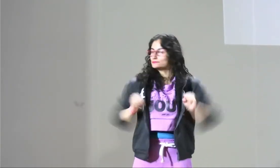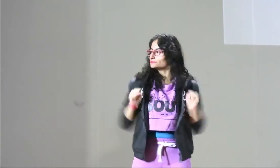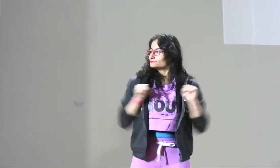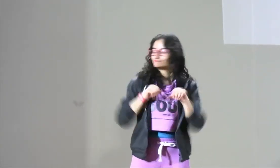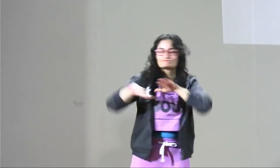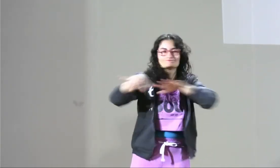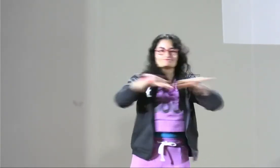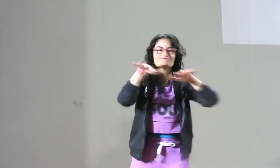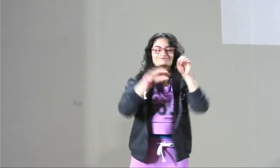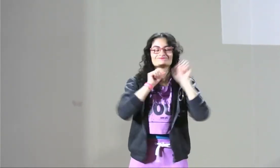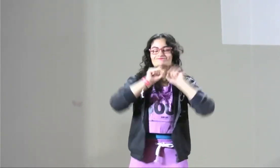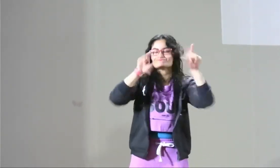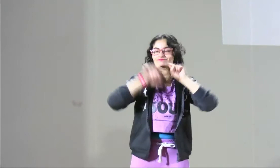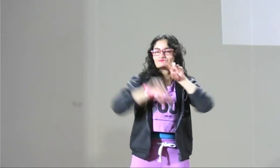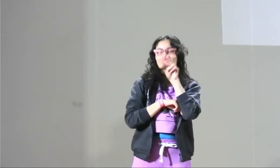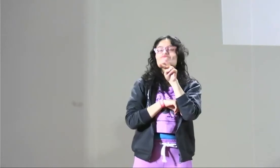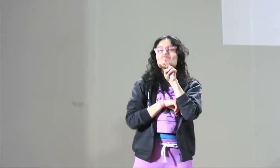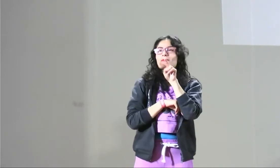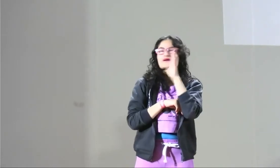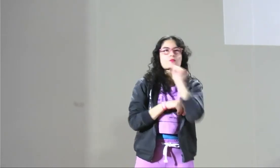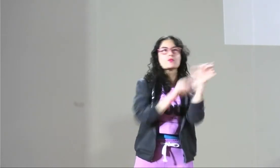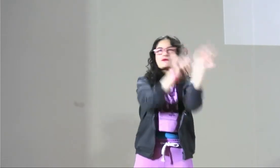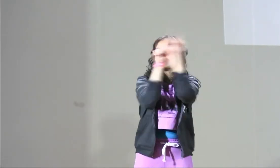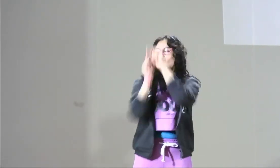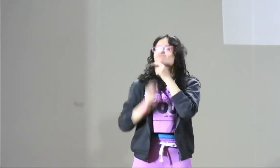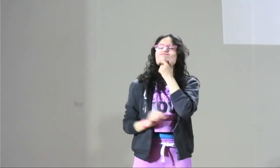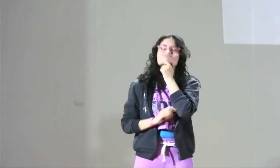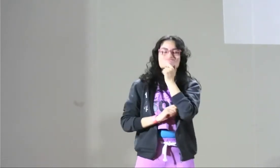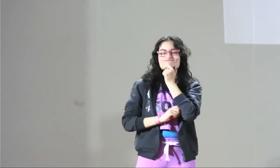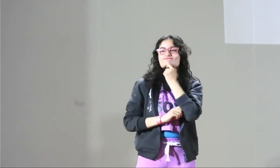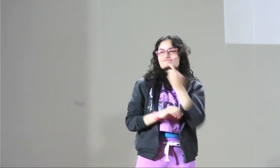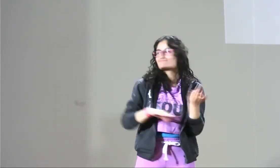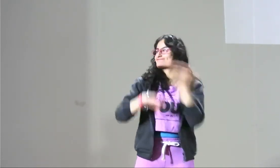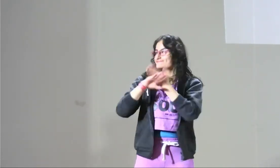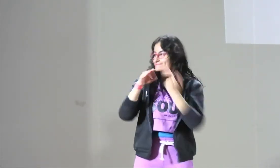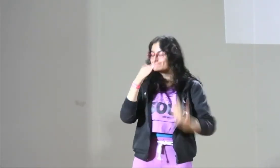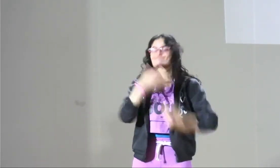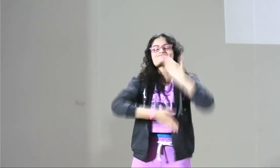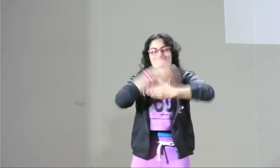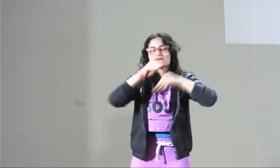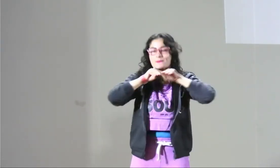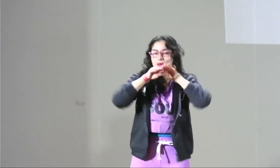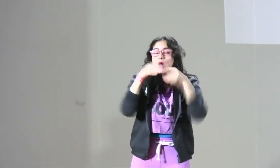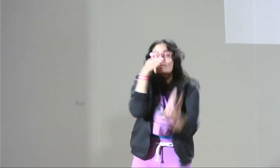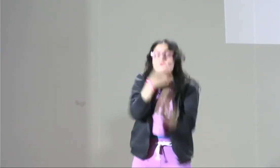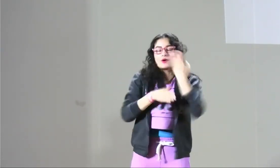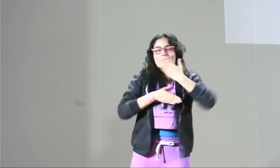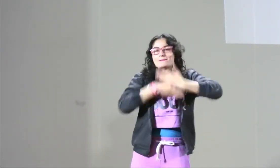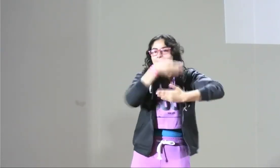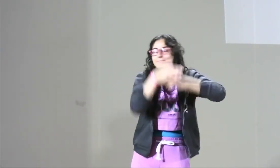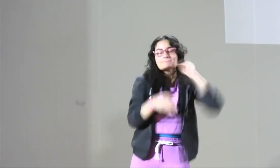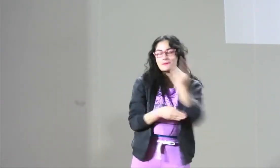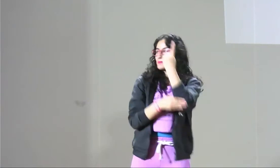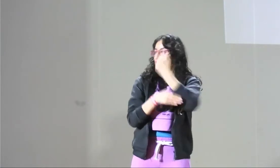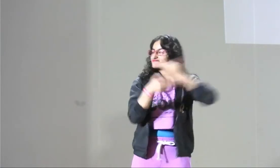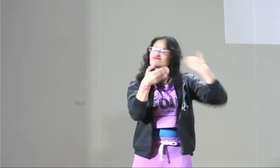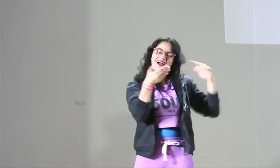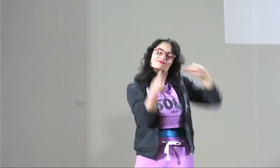Yo considero que es importante a nivel nacional y las asociaciones que desde Bogotá se incida con respecto al